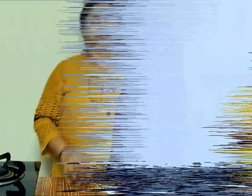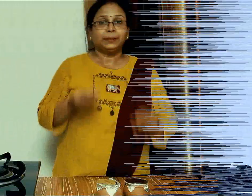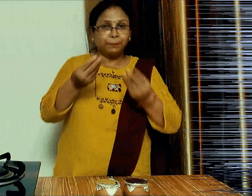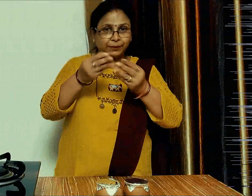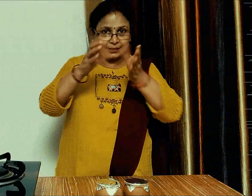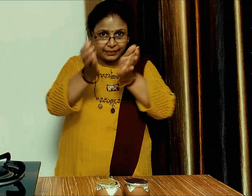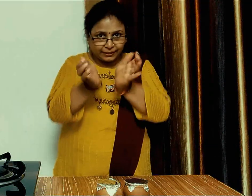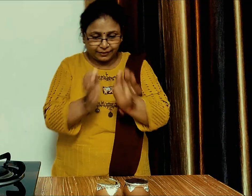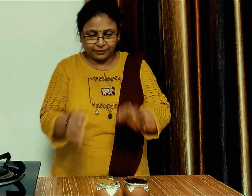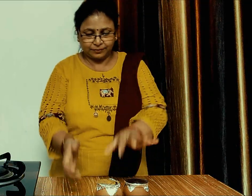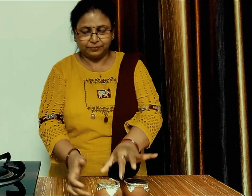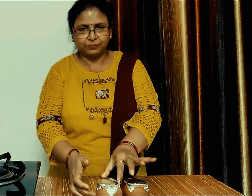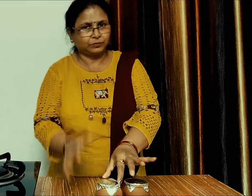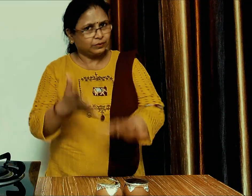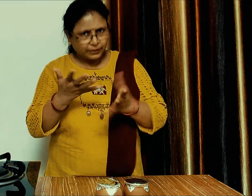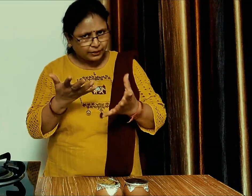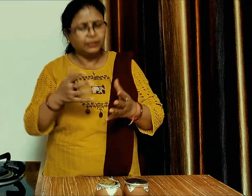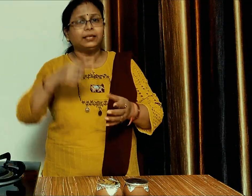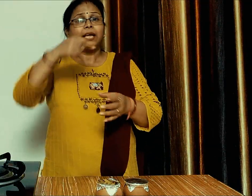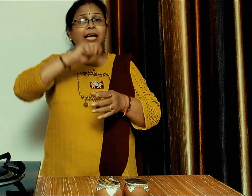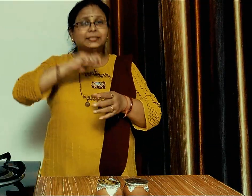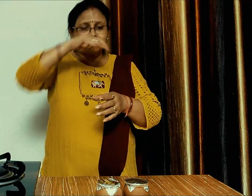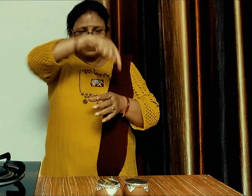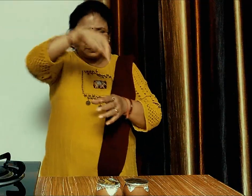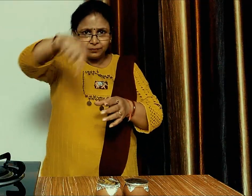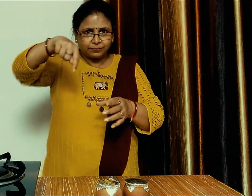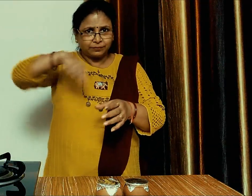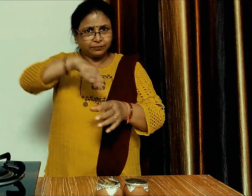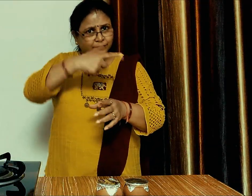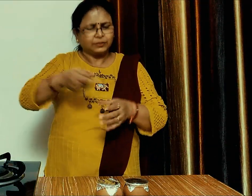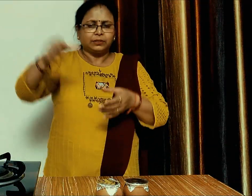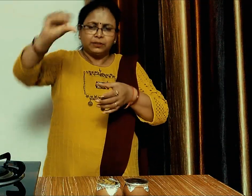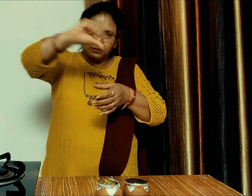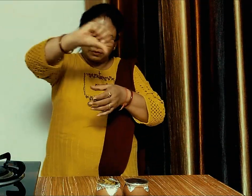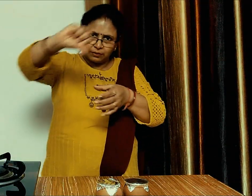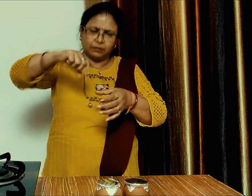आप चाहे तो मटकी की जगा हाइस्क्रीम मोल्ड या किसी भी बटन का यूज़ कर सकते हैं